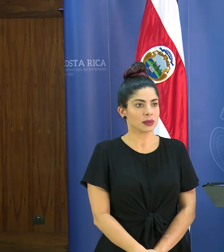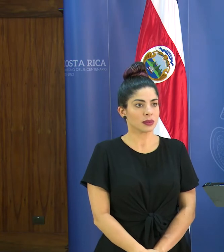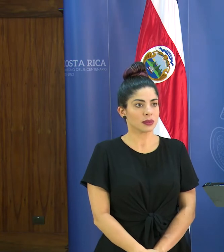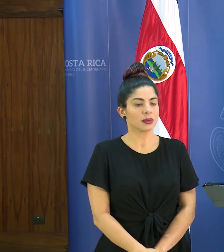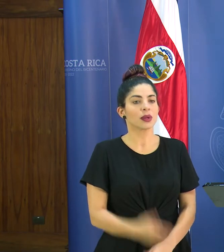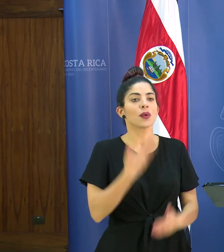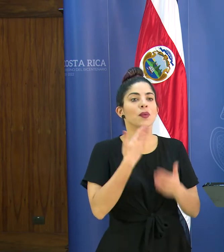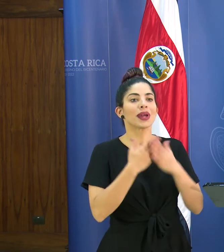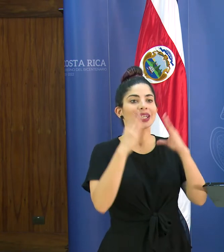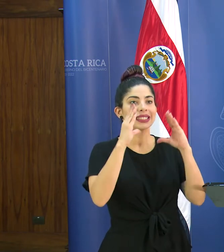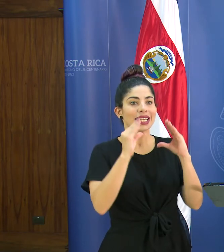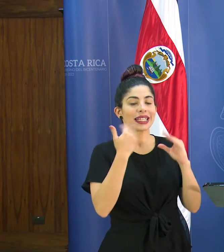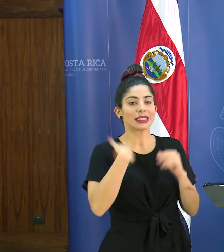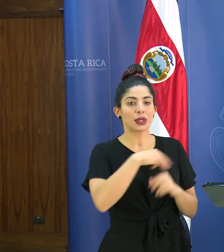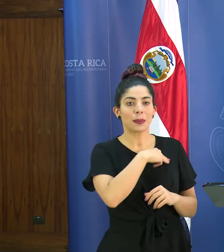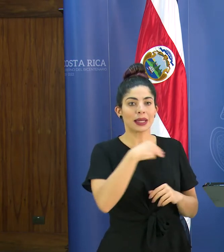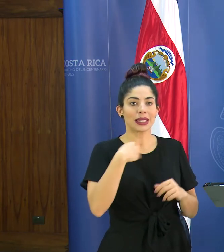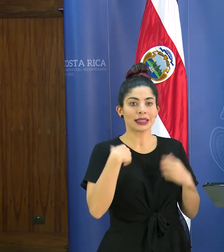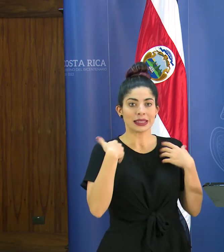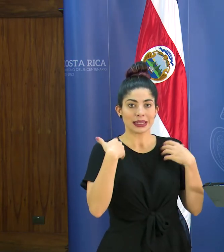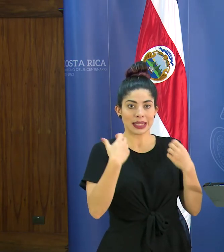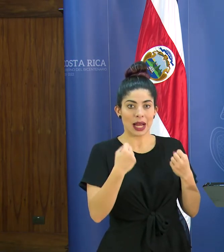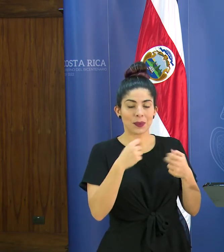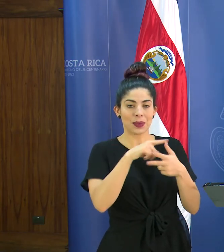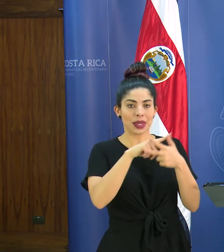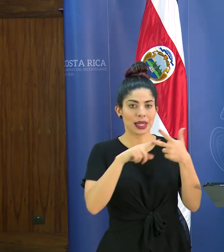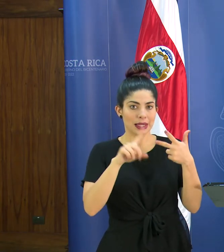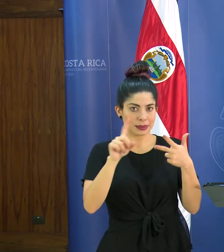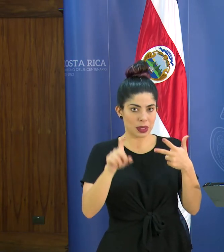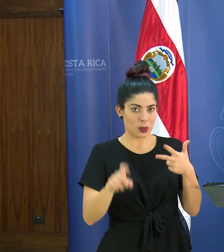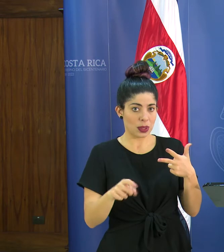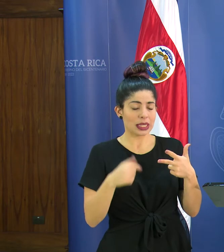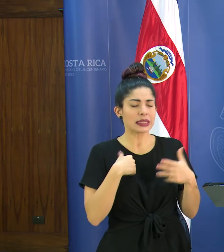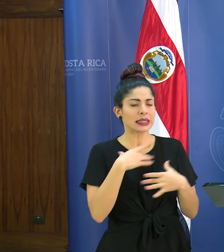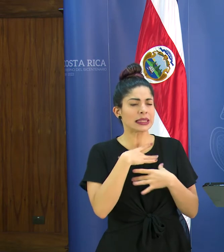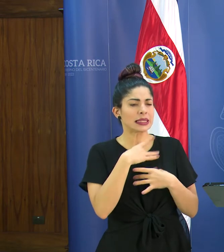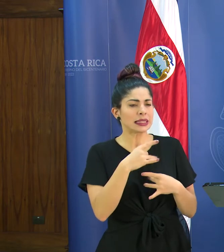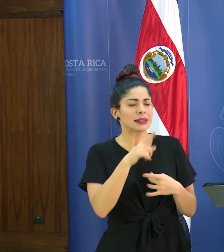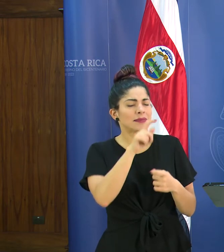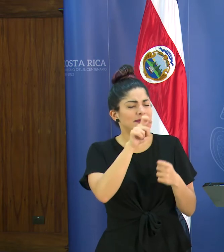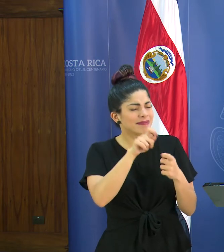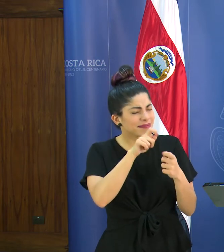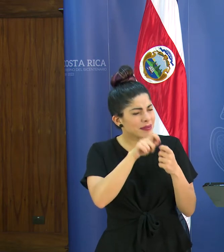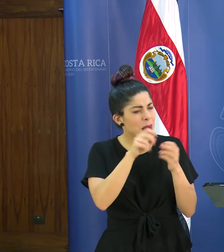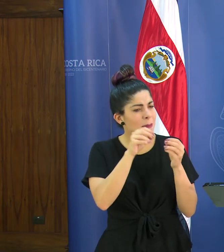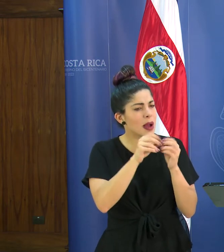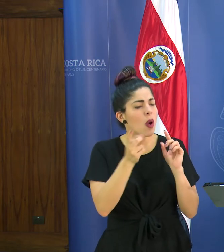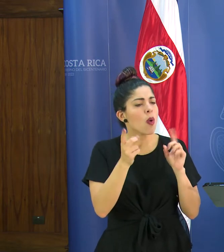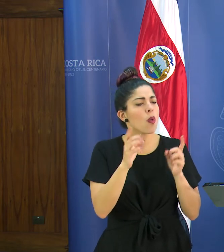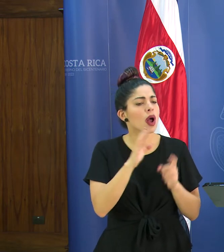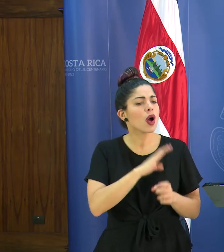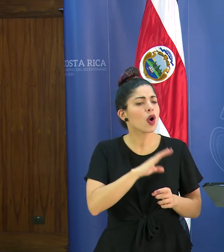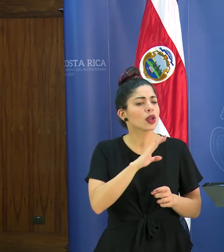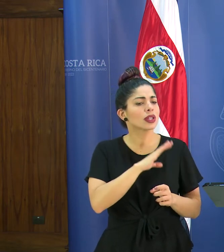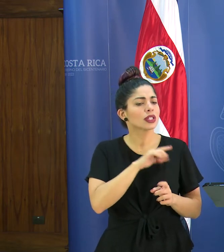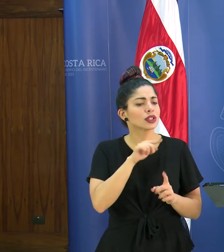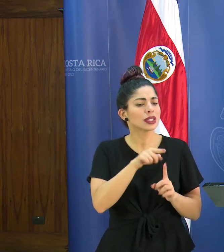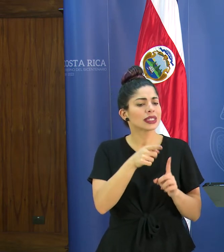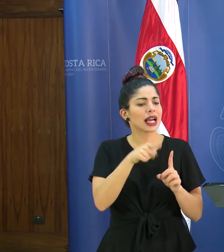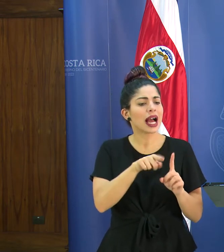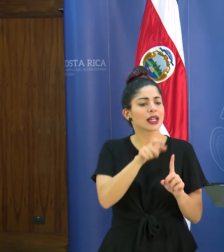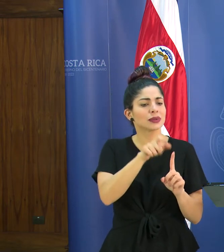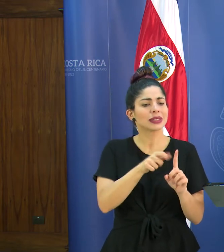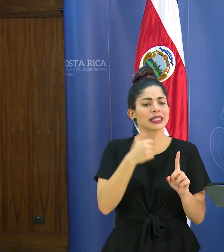buenas tardes para el señor ministro de salud tres consultas me interesa que precise todavía más las condiciones de este caso de